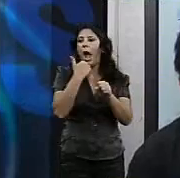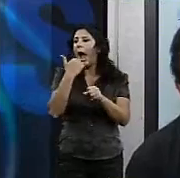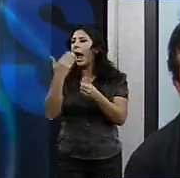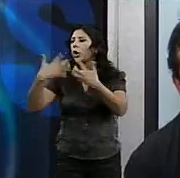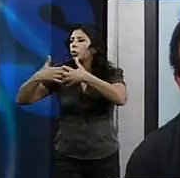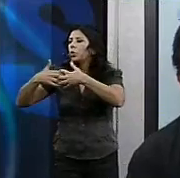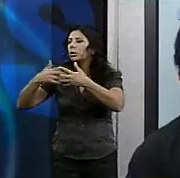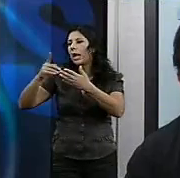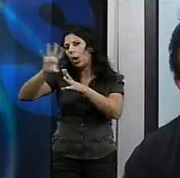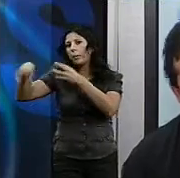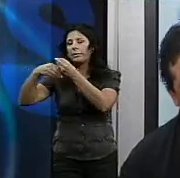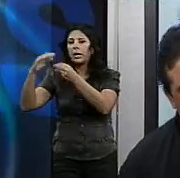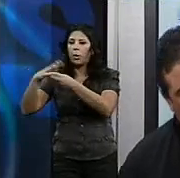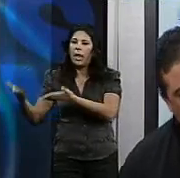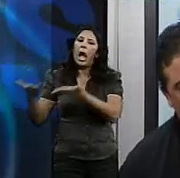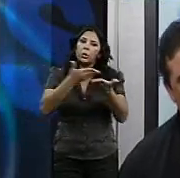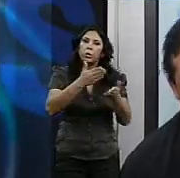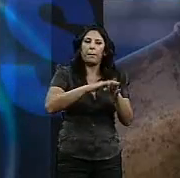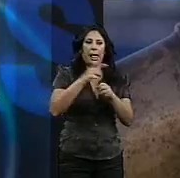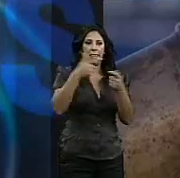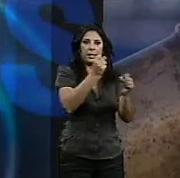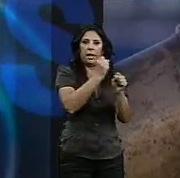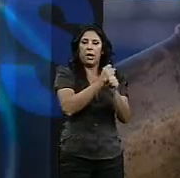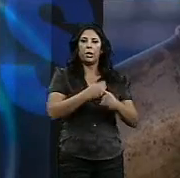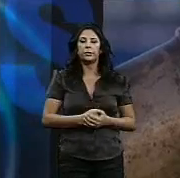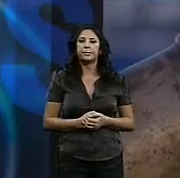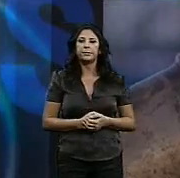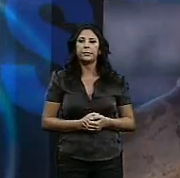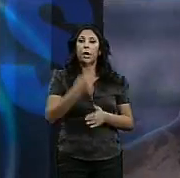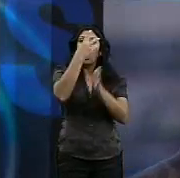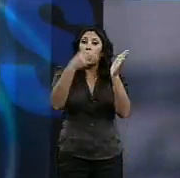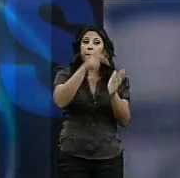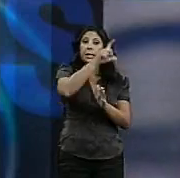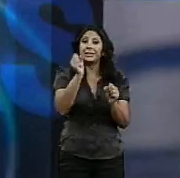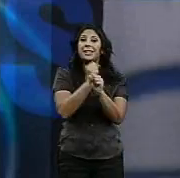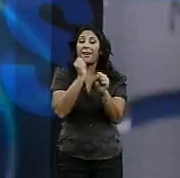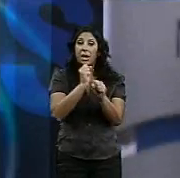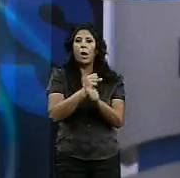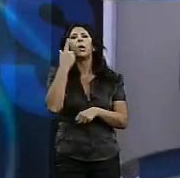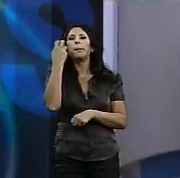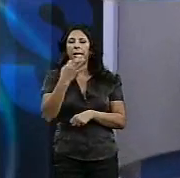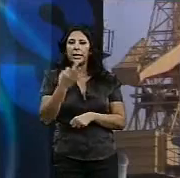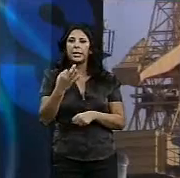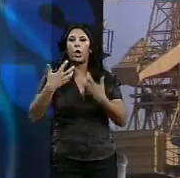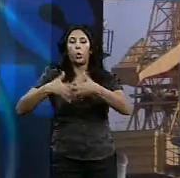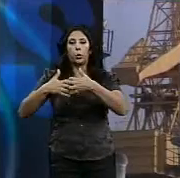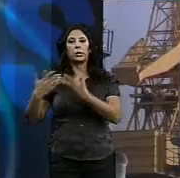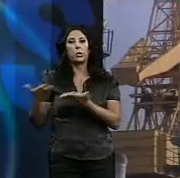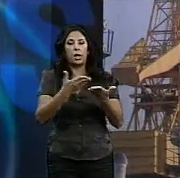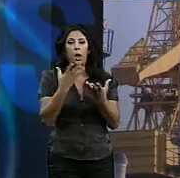compañeros de la industria auxiliar. Dos mil puestos de trabajo peligran en la industria auxiliar. Muchas familias se ven en peligro